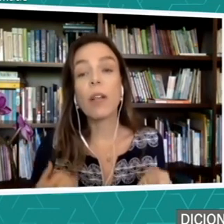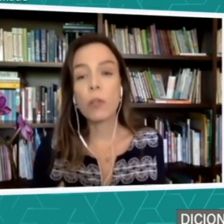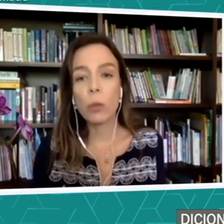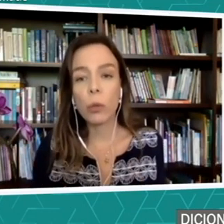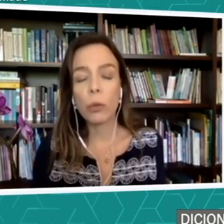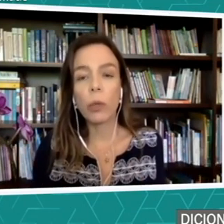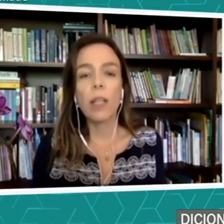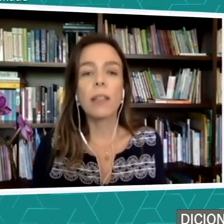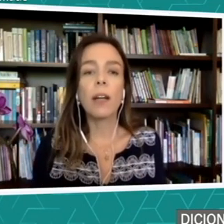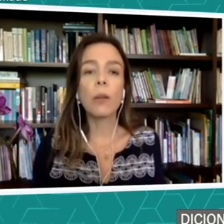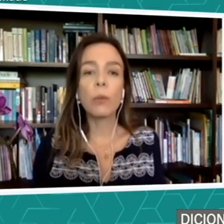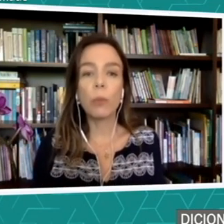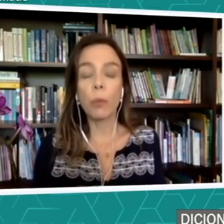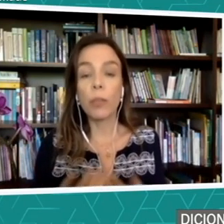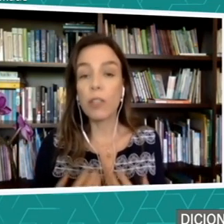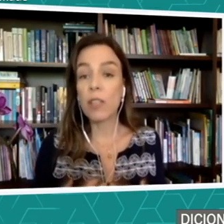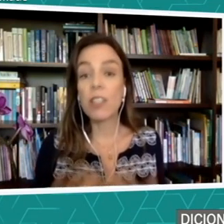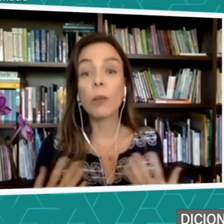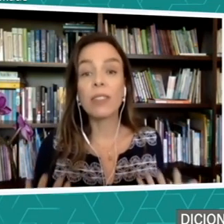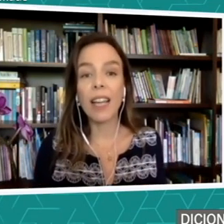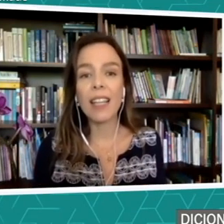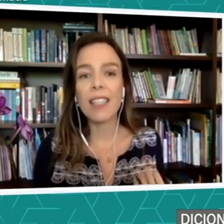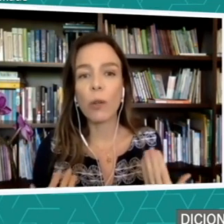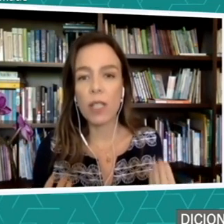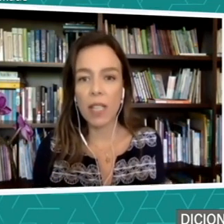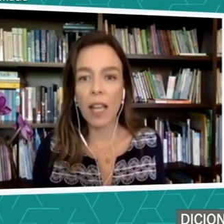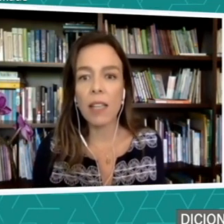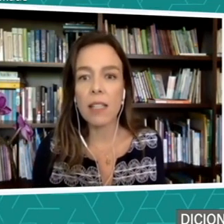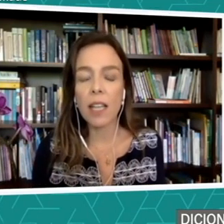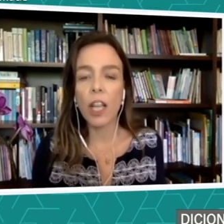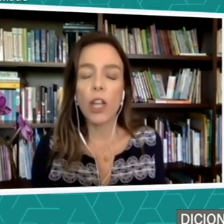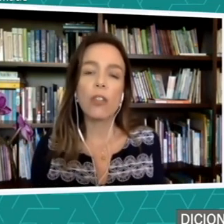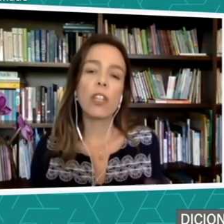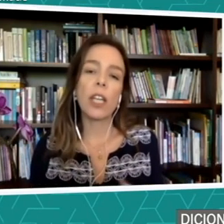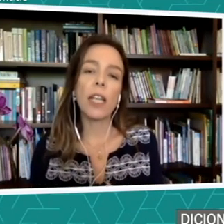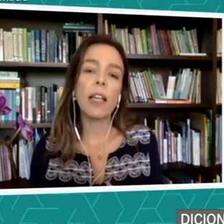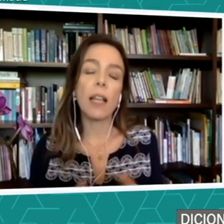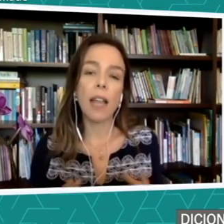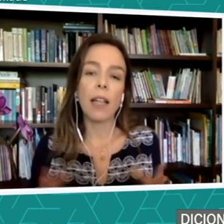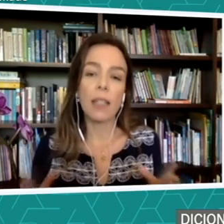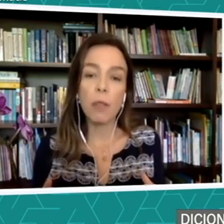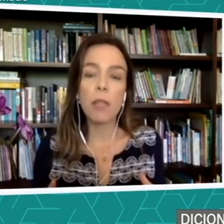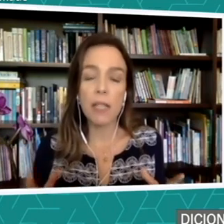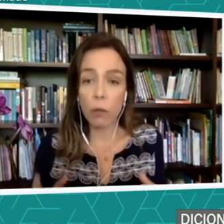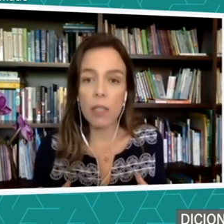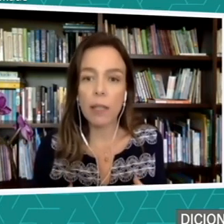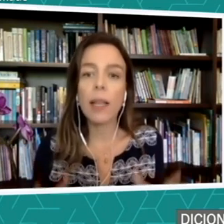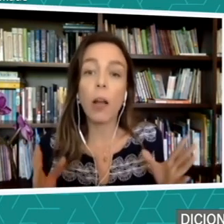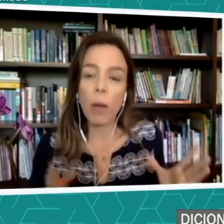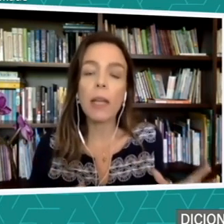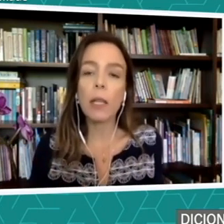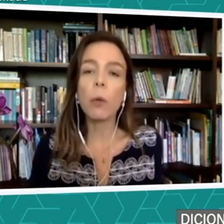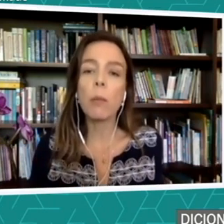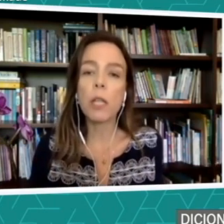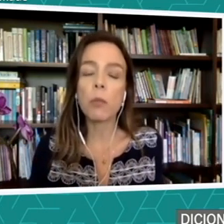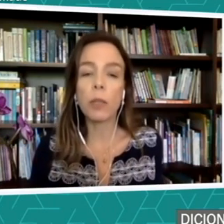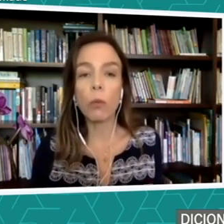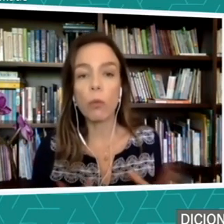surdo, muitas vezes não tem essa consciência de que a Libras é considerada uma língua mesmo. Então, os